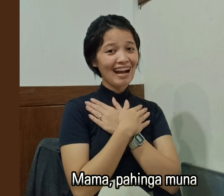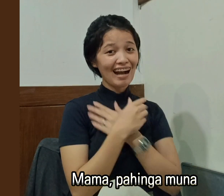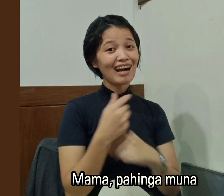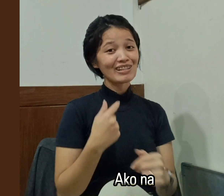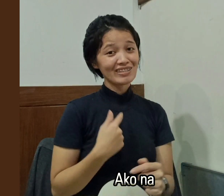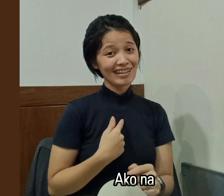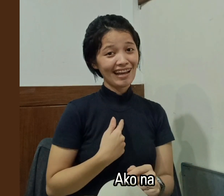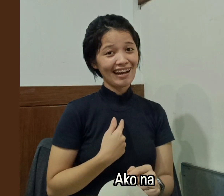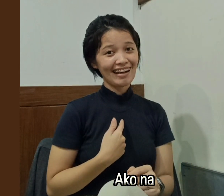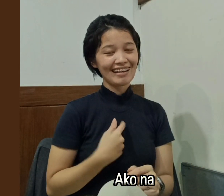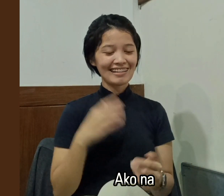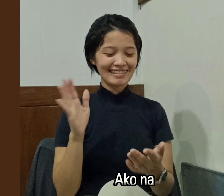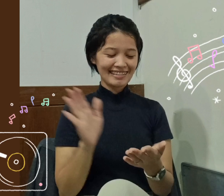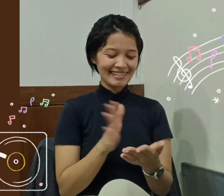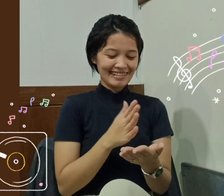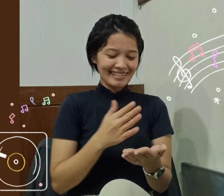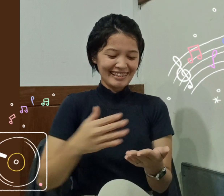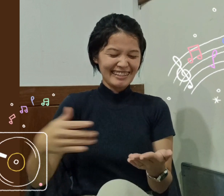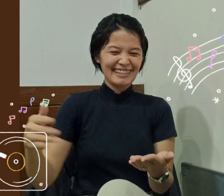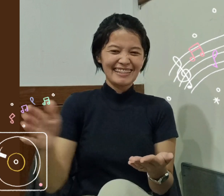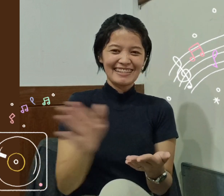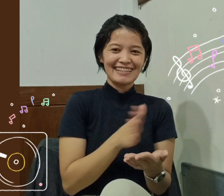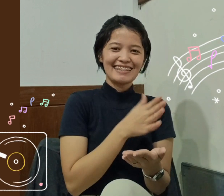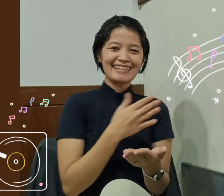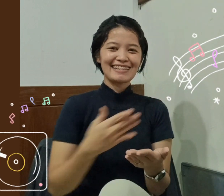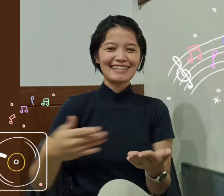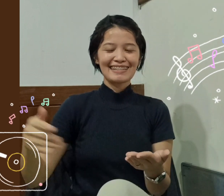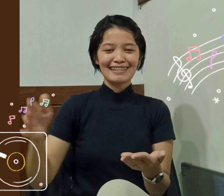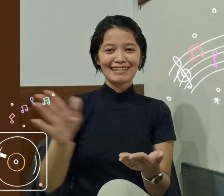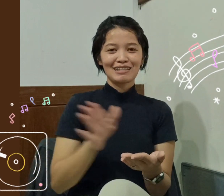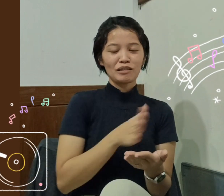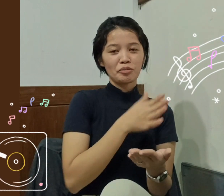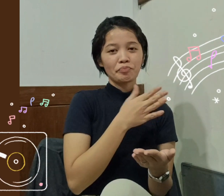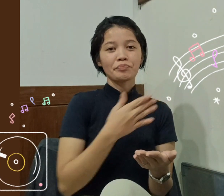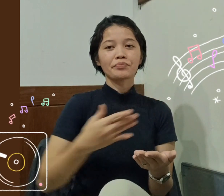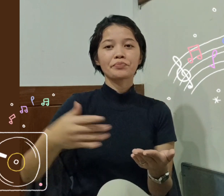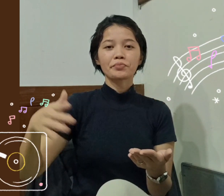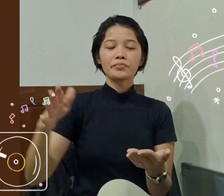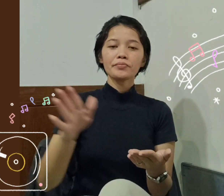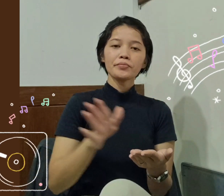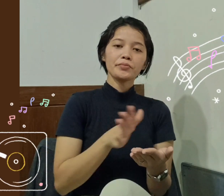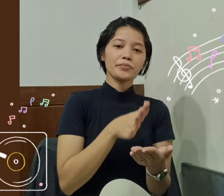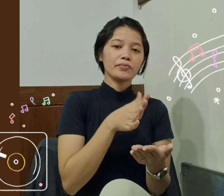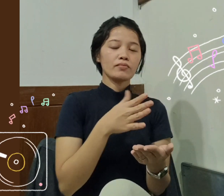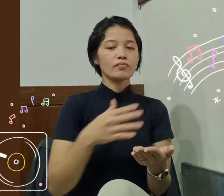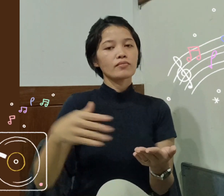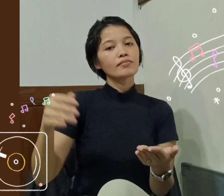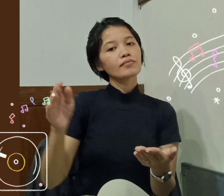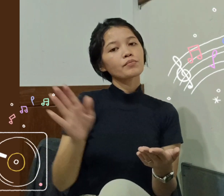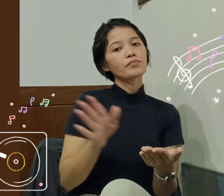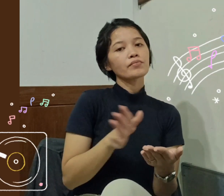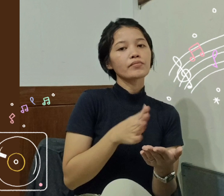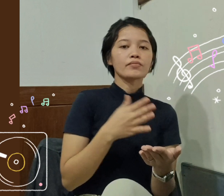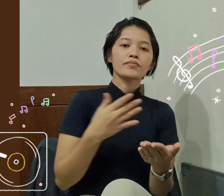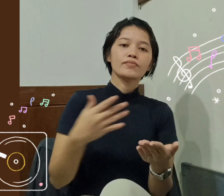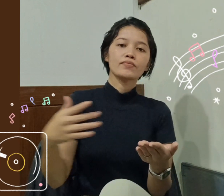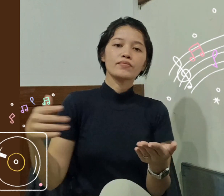Ako na La-ta-ra-ta-ra Papa, naaalala mo pa'y? La